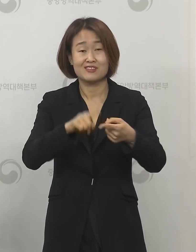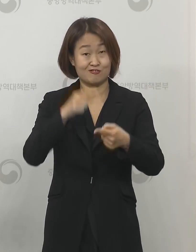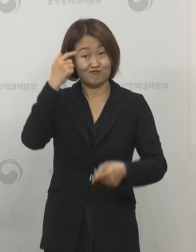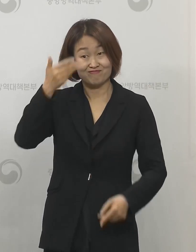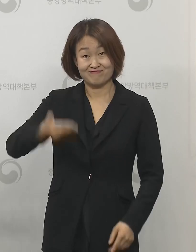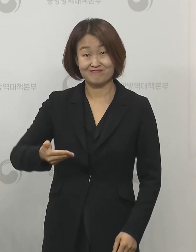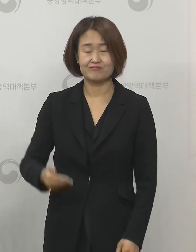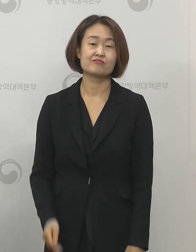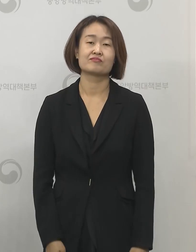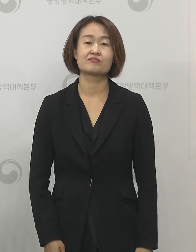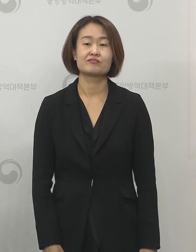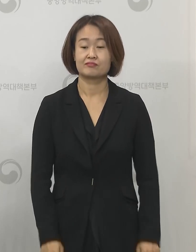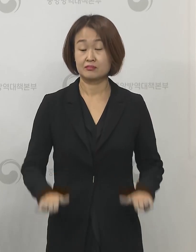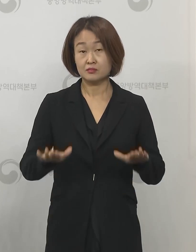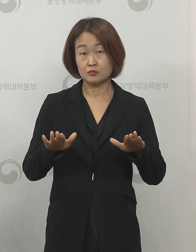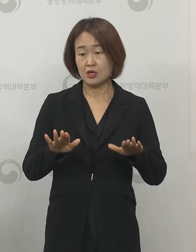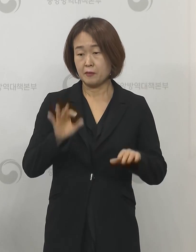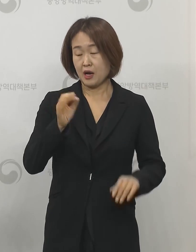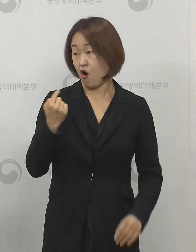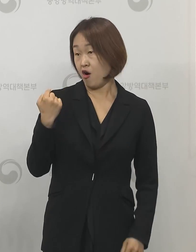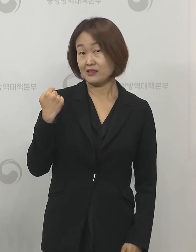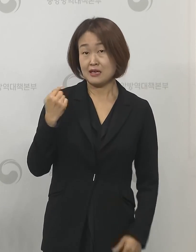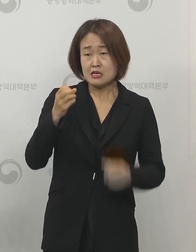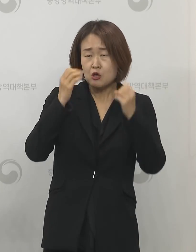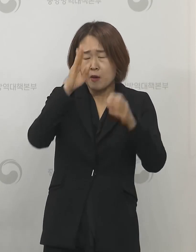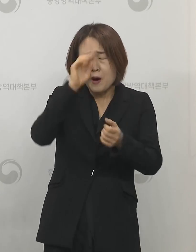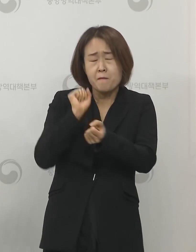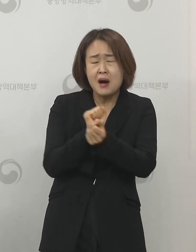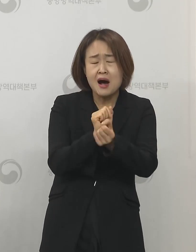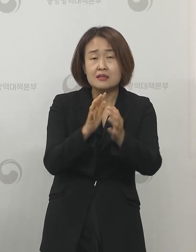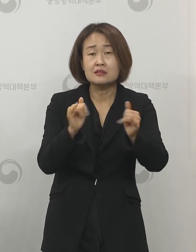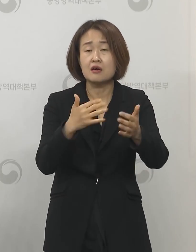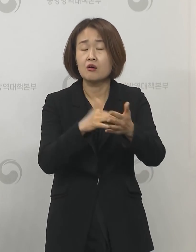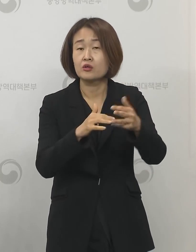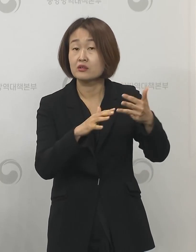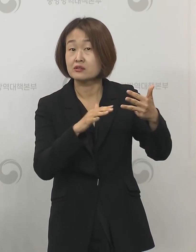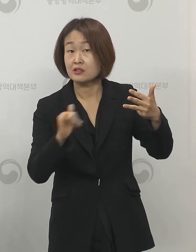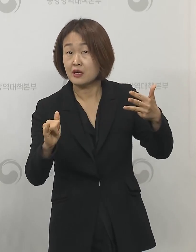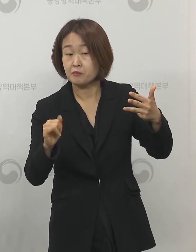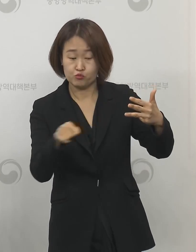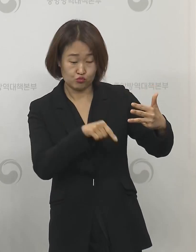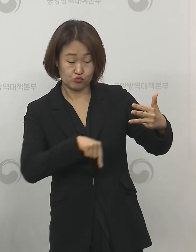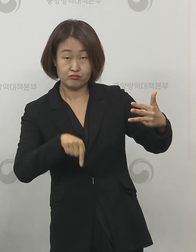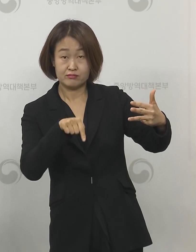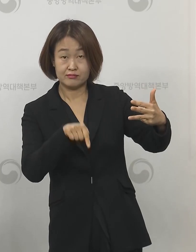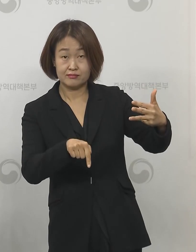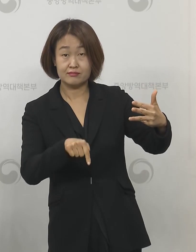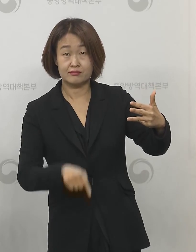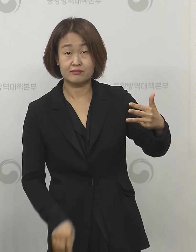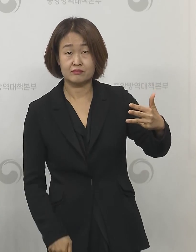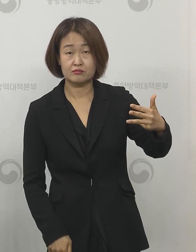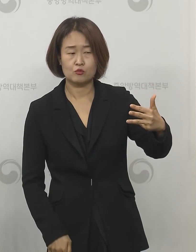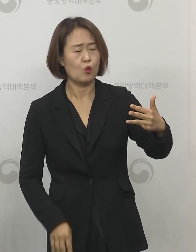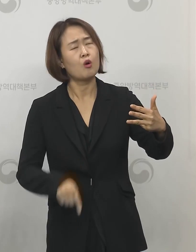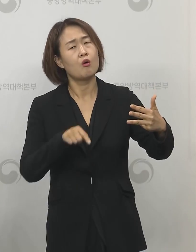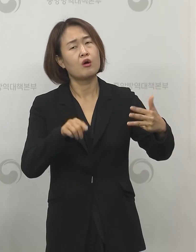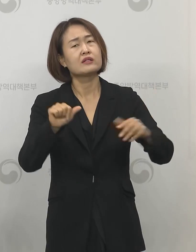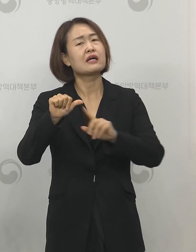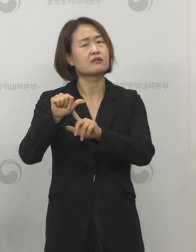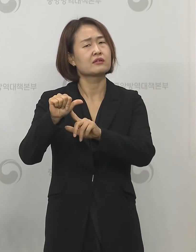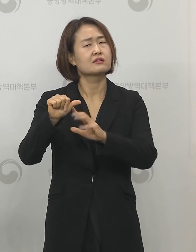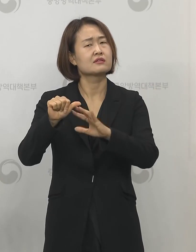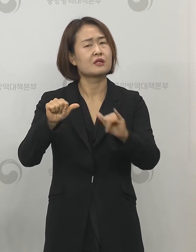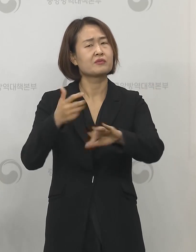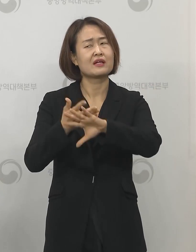오늘 어저께 신규로 확인된 8명 감염자 중에서는 5명은 해외